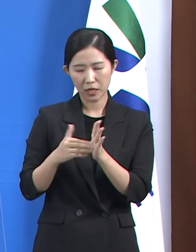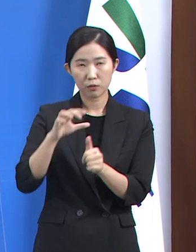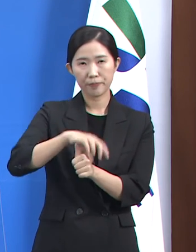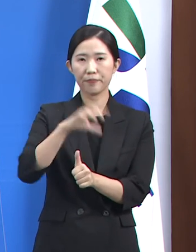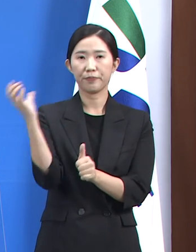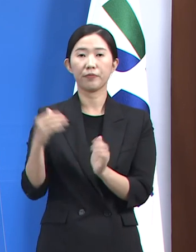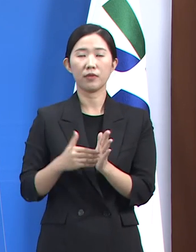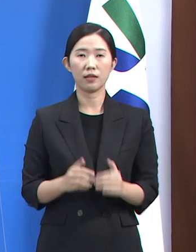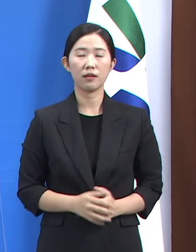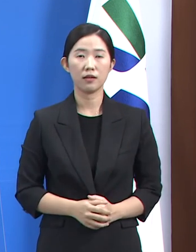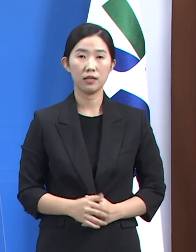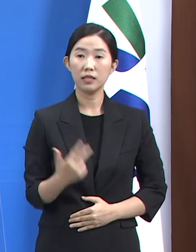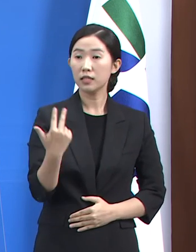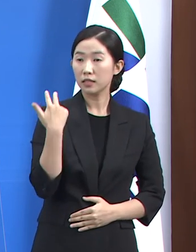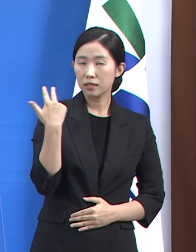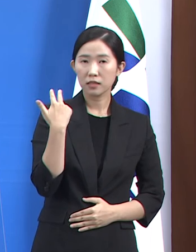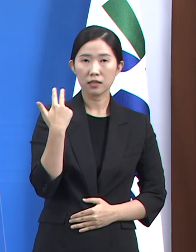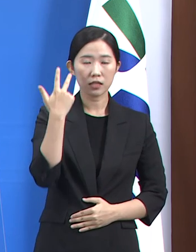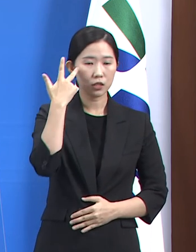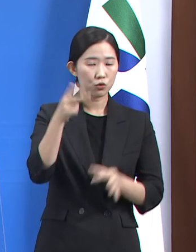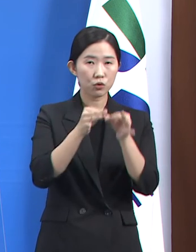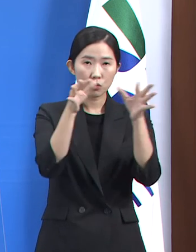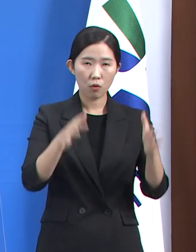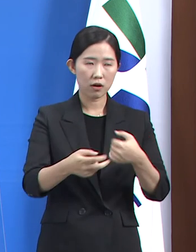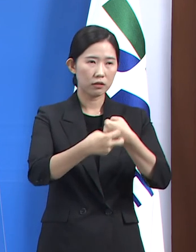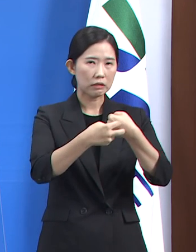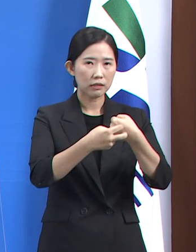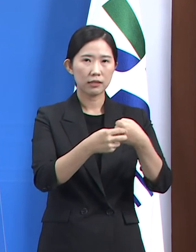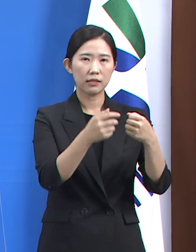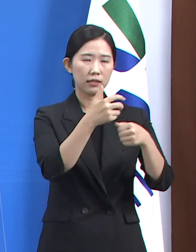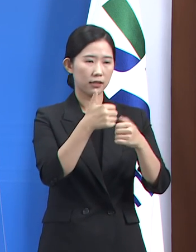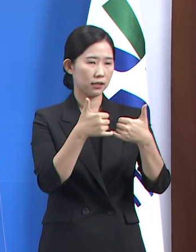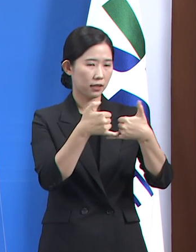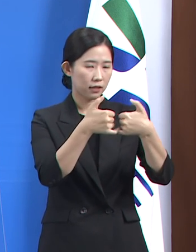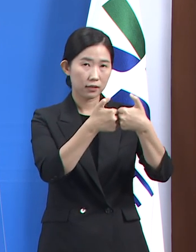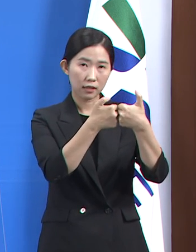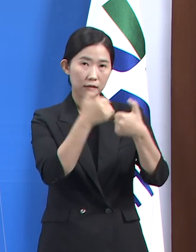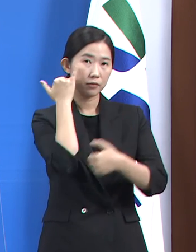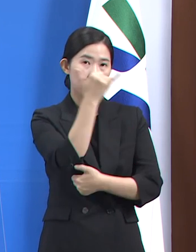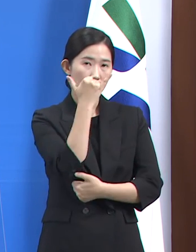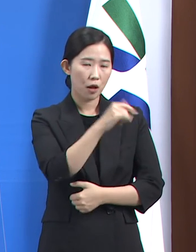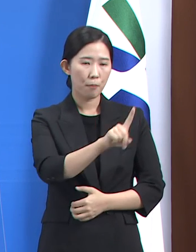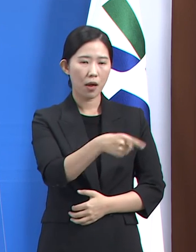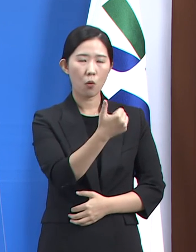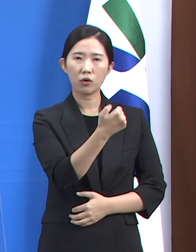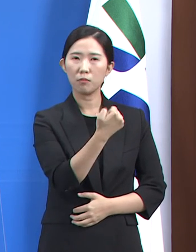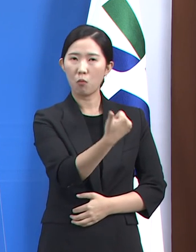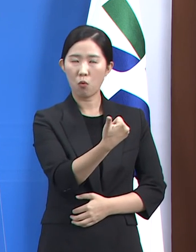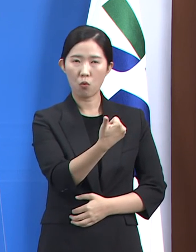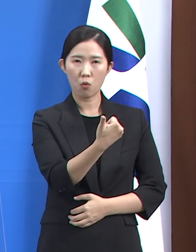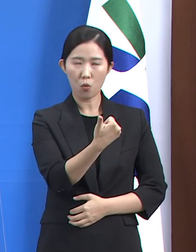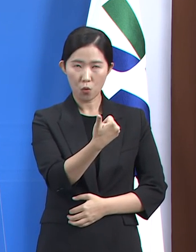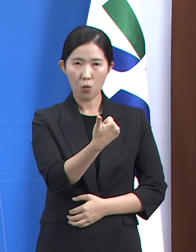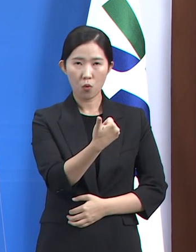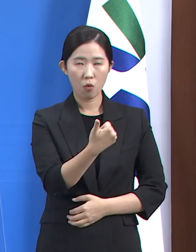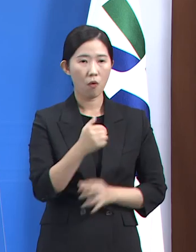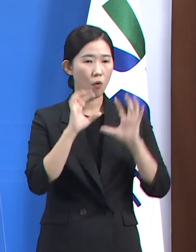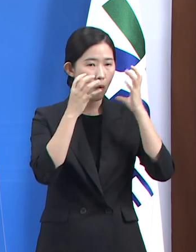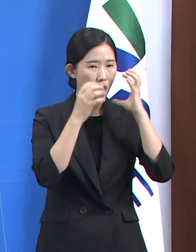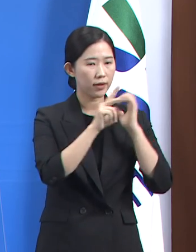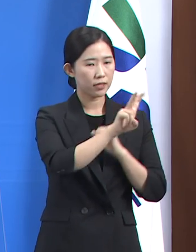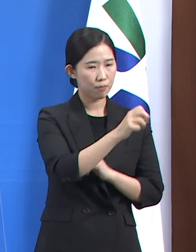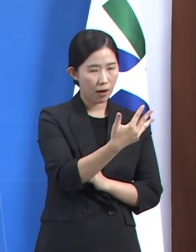지난 한 주간 재택치료 이용자 중 의료진 비대면 상당 건수는 155건으로 소아 28건, 성인